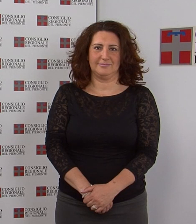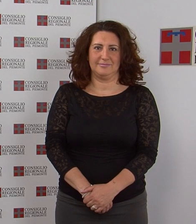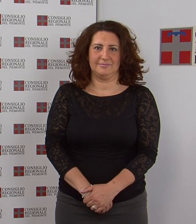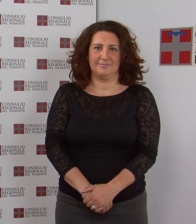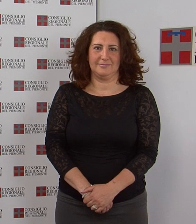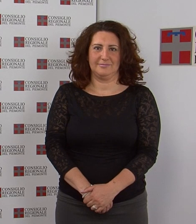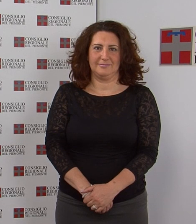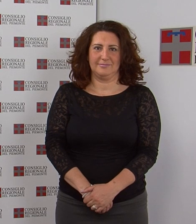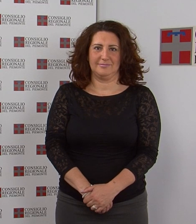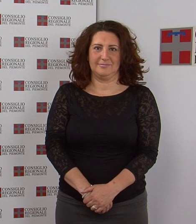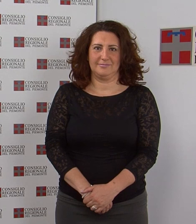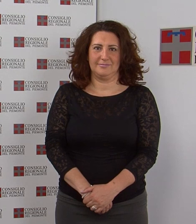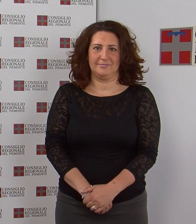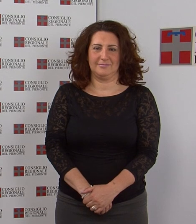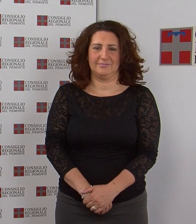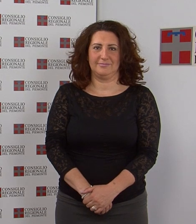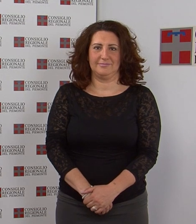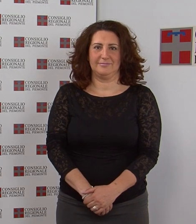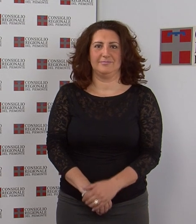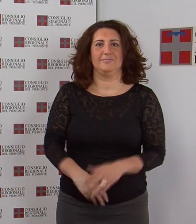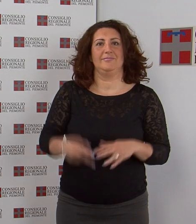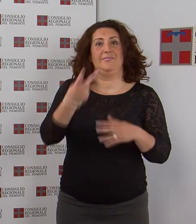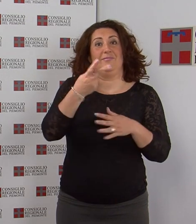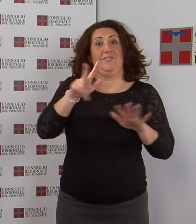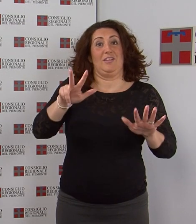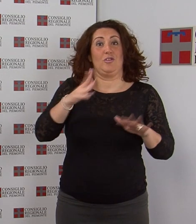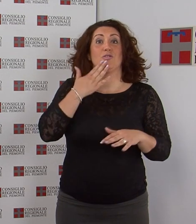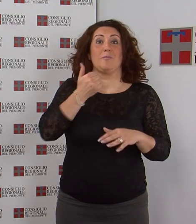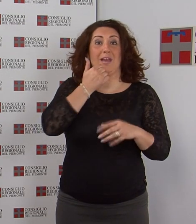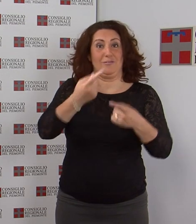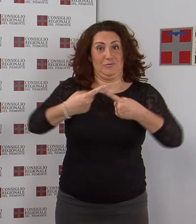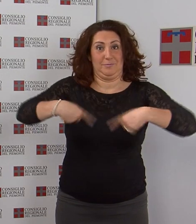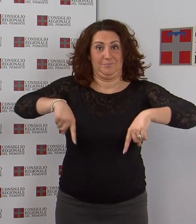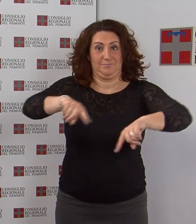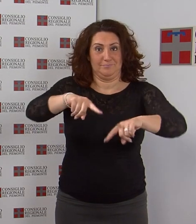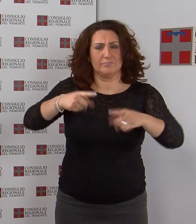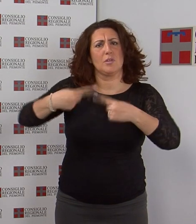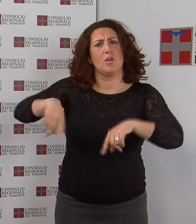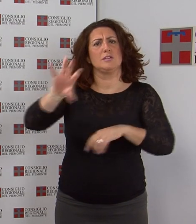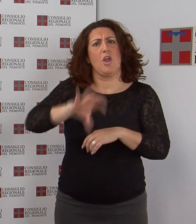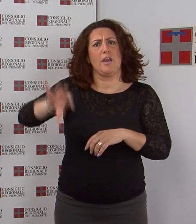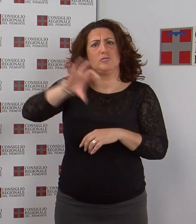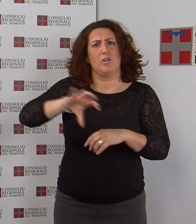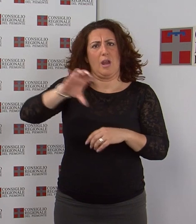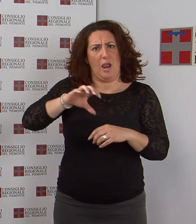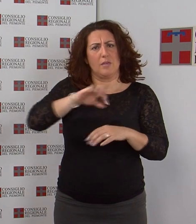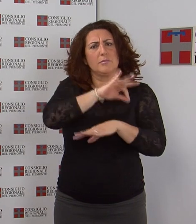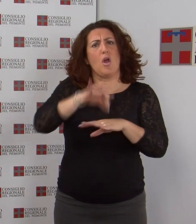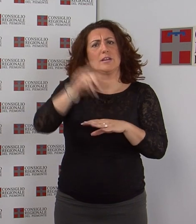La seduta del 28 maggio. Il Consiglio regionale ha approvato un ordine del giorno contro la violenza alle donne e respinto una mozione